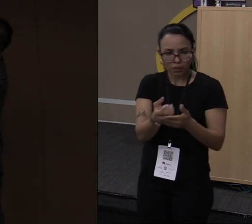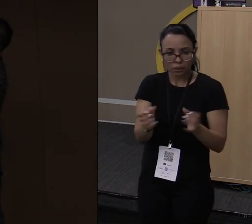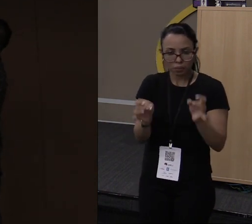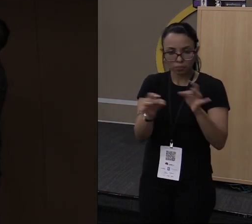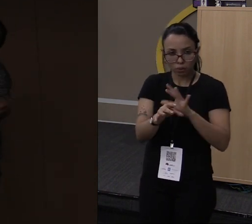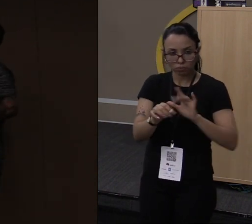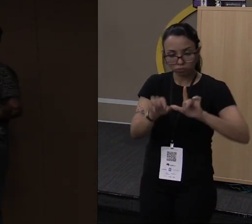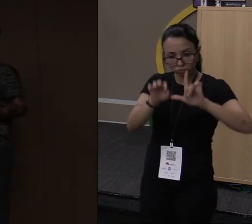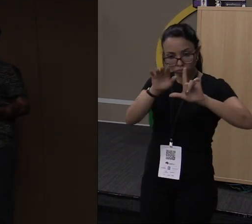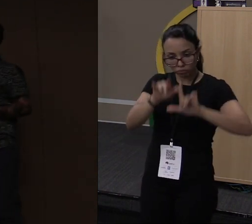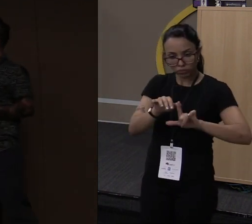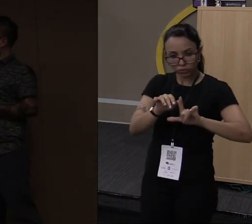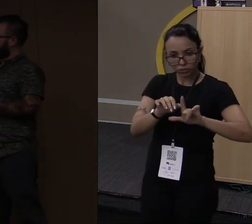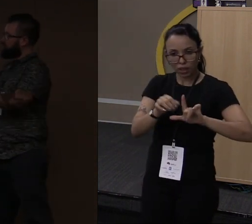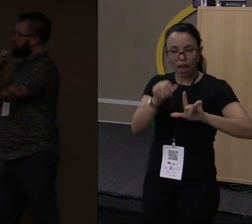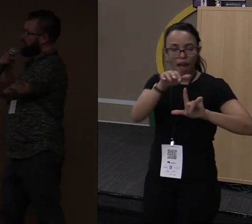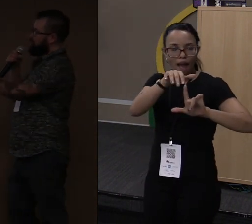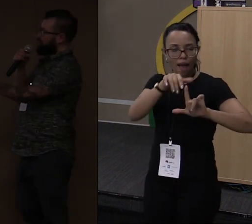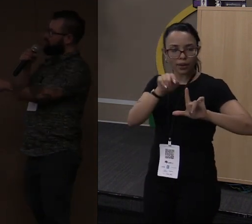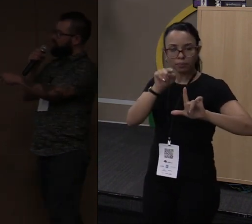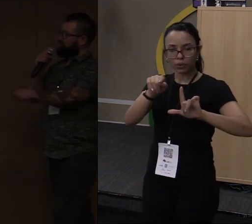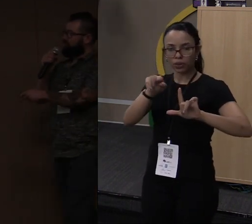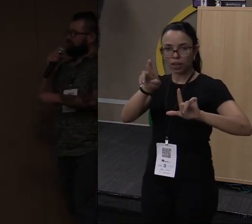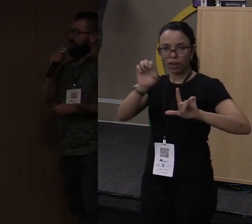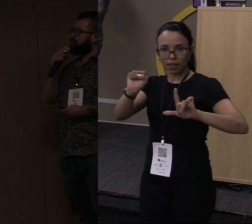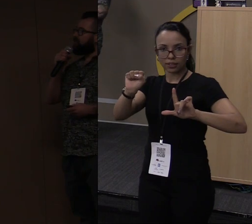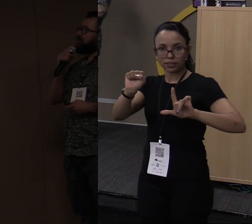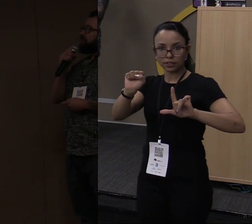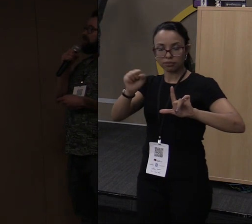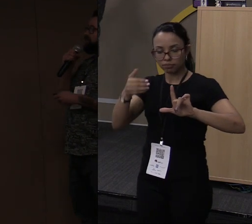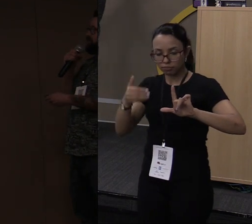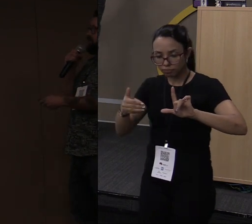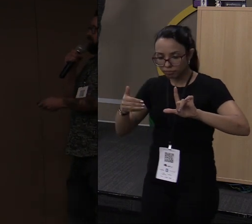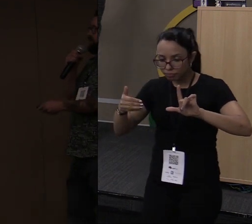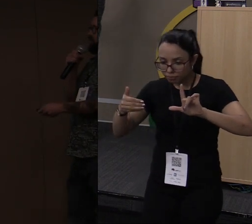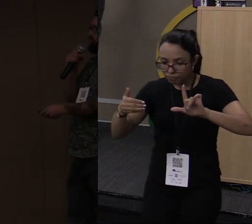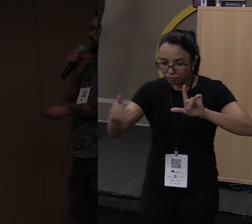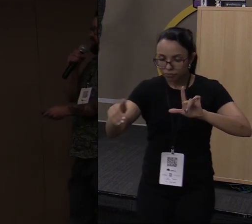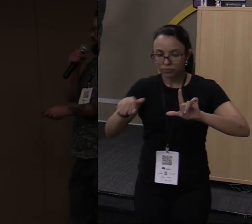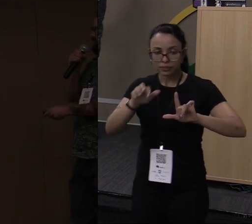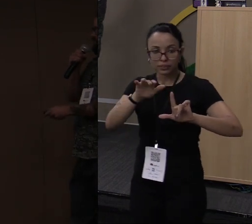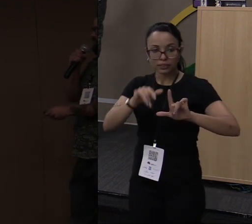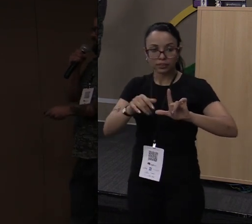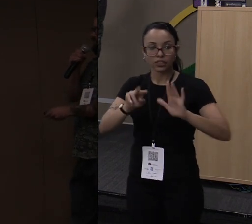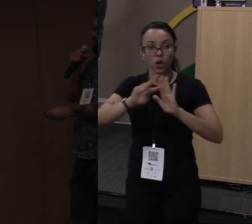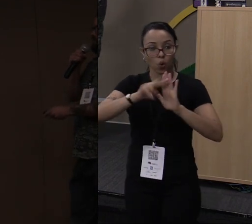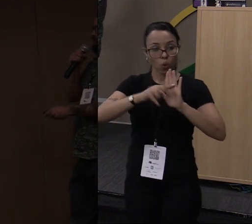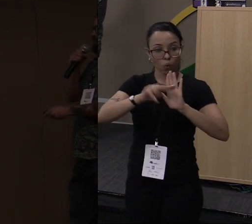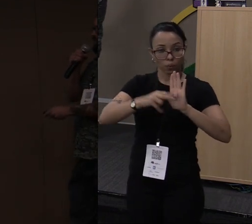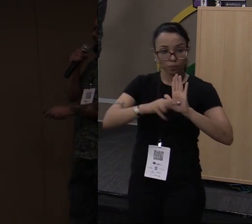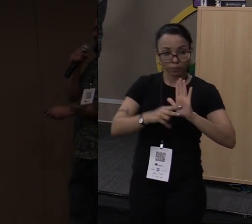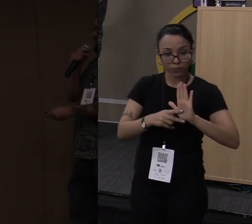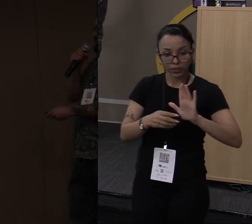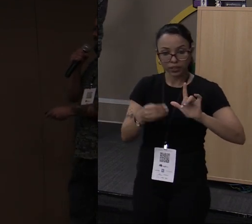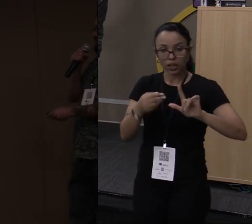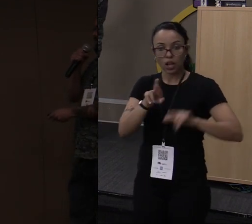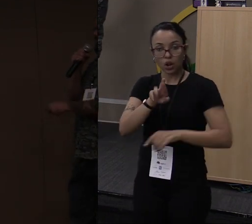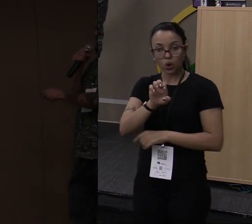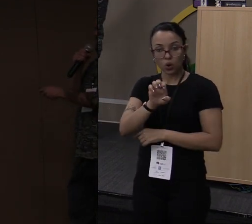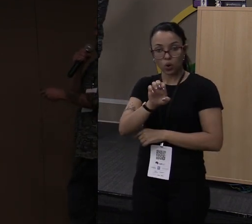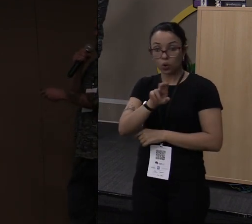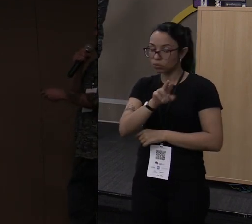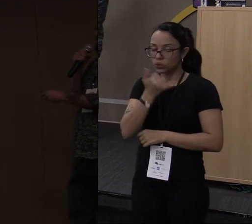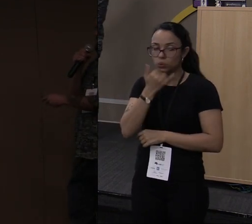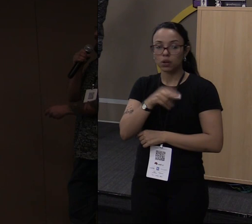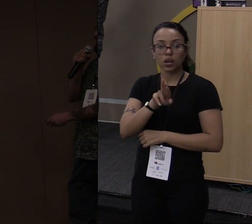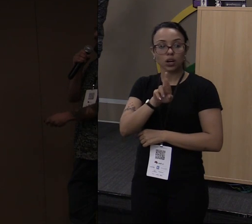.rs, que é a extensão do Rust. A partir do momento que você escreve, você compila utilizando o Rust C. Então você faz lá Rust C,